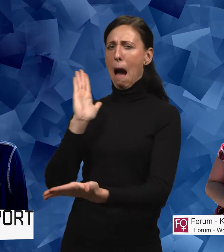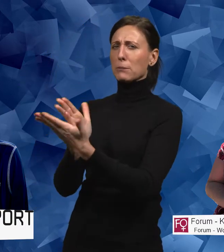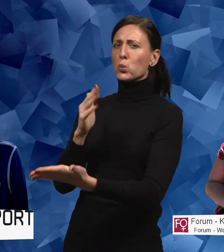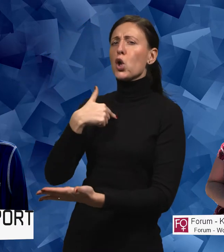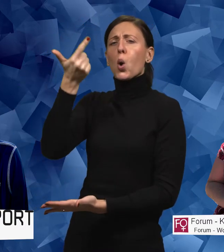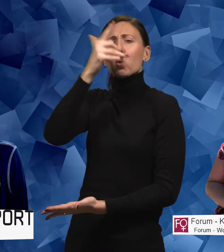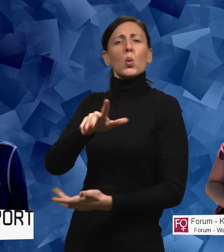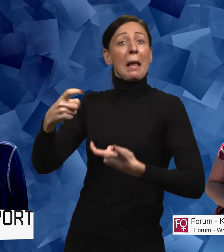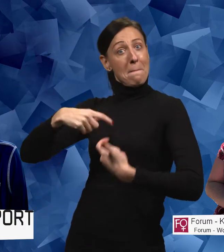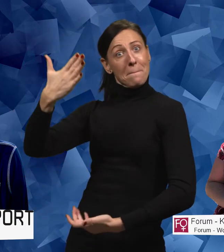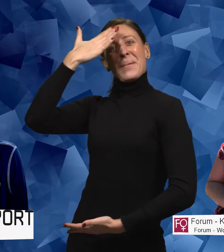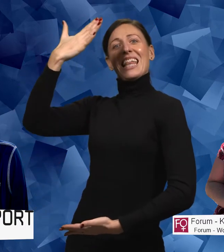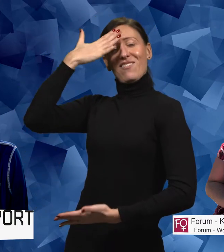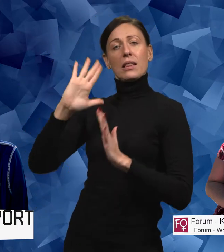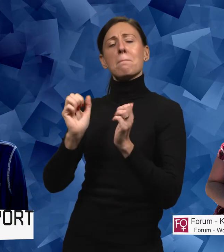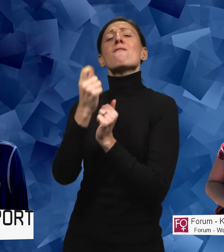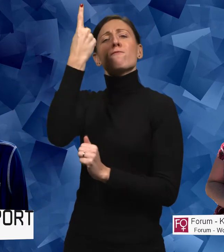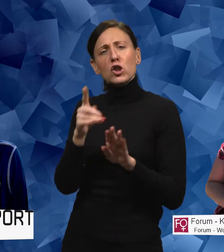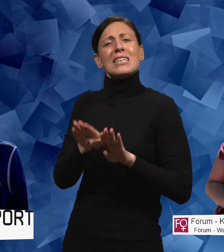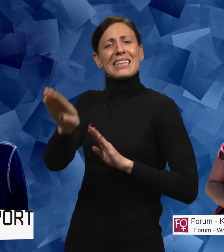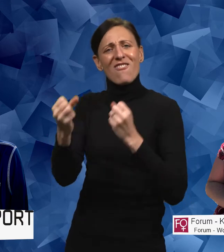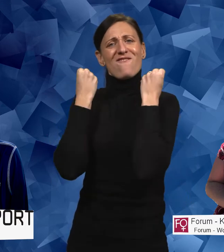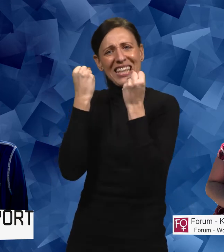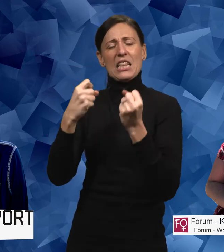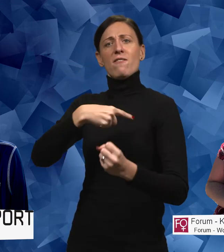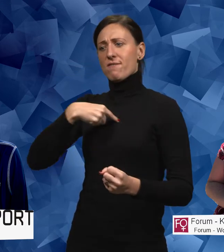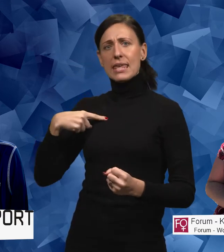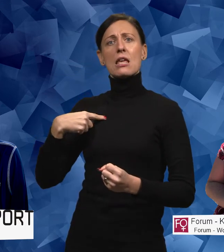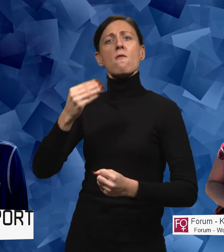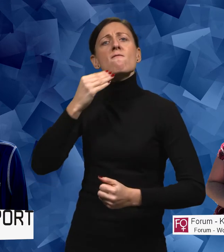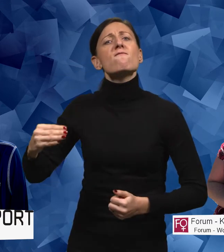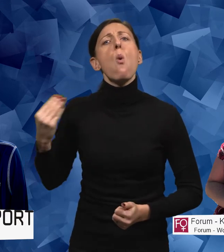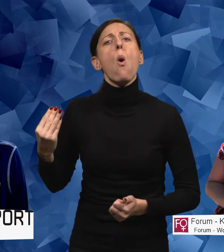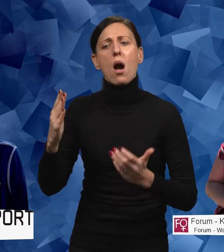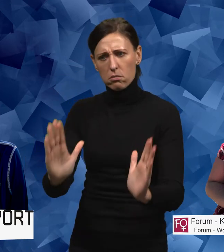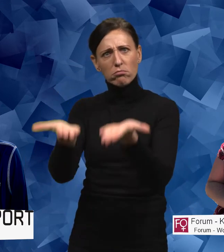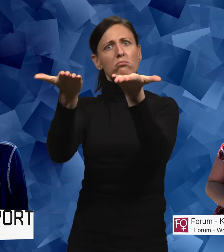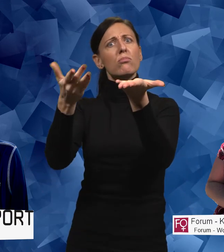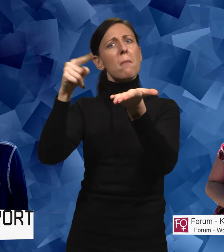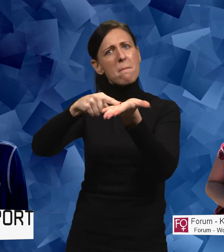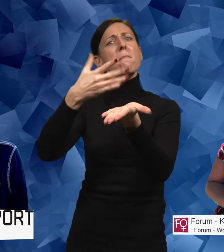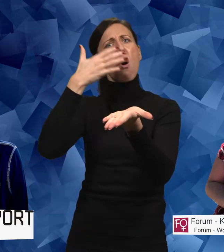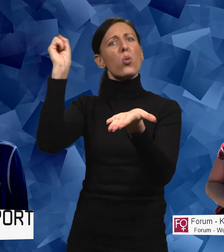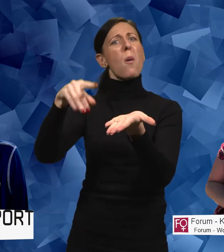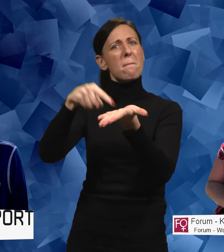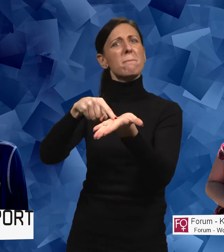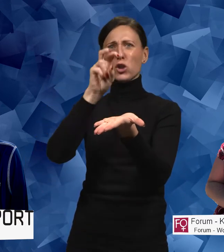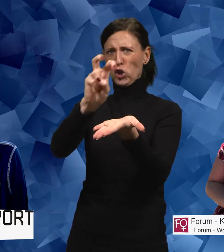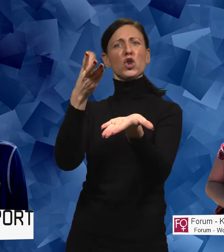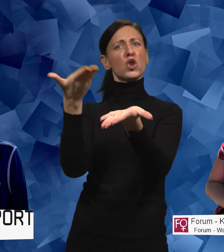medvetet. Men ett första steg för att kunna rätta till det är ju att synliggöra det. För att bli medveten om